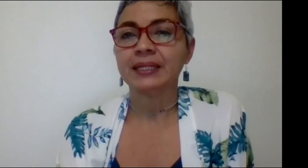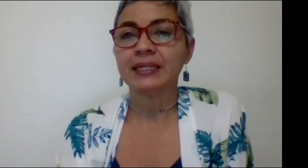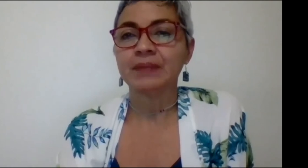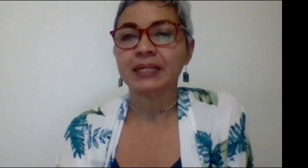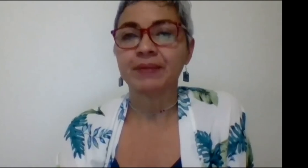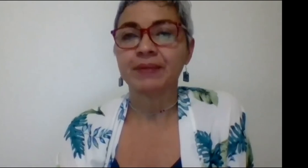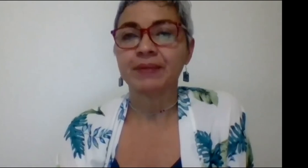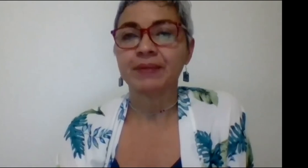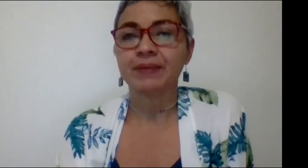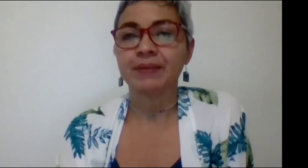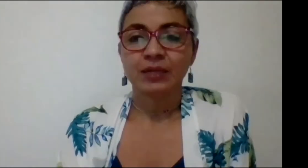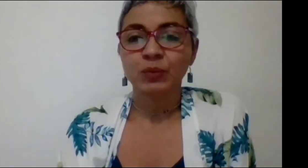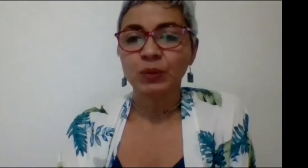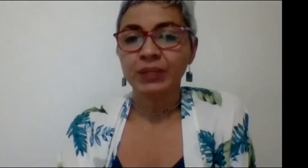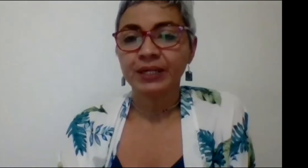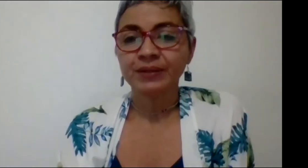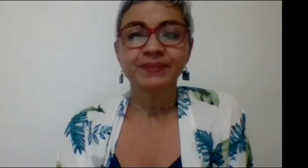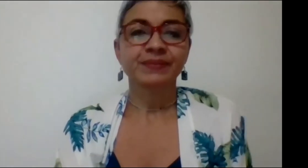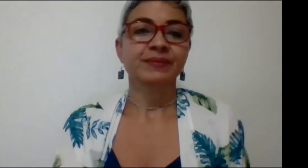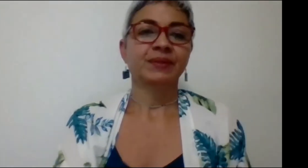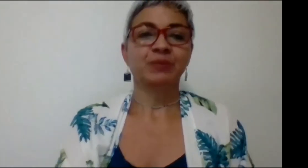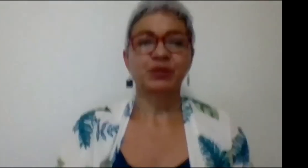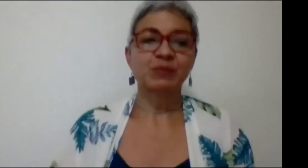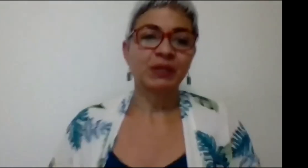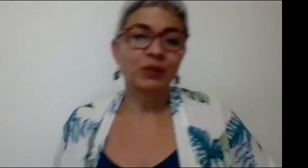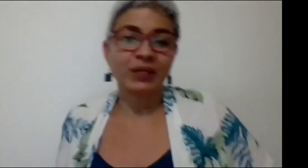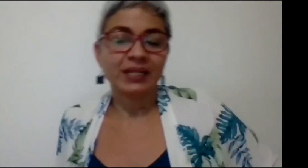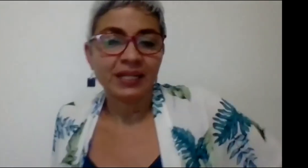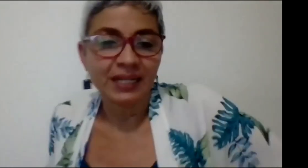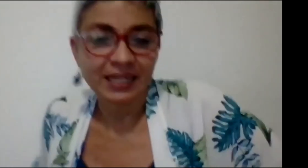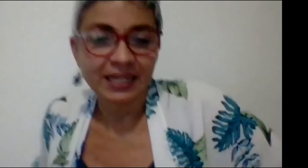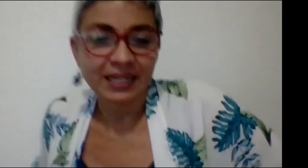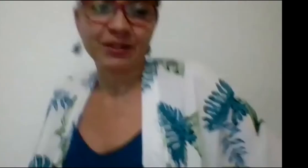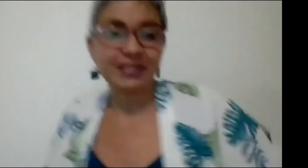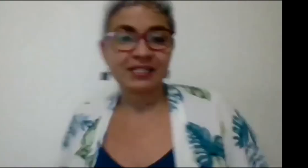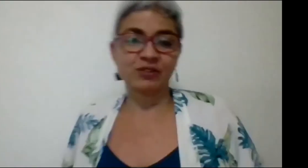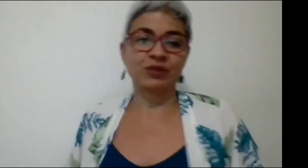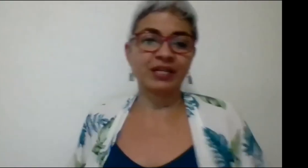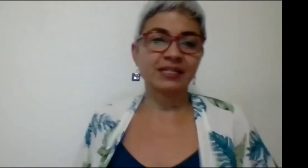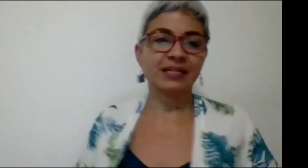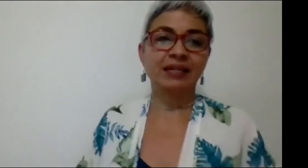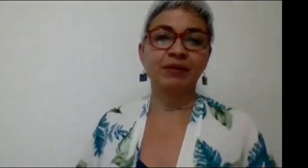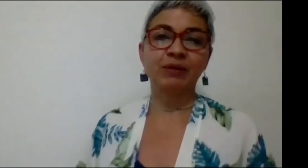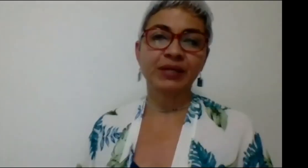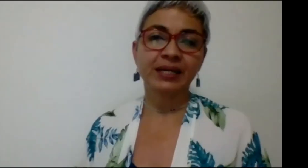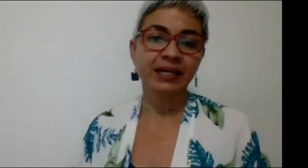darle la palabra al público. Por respeto a la organización que hace la biblioteca.